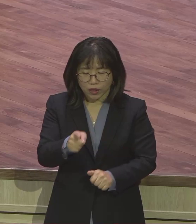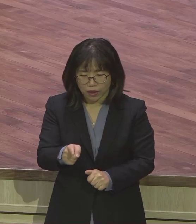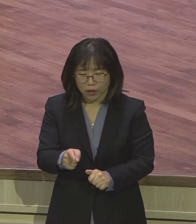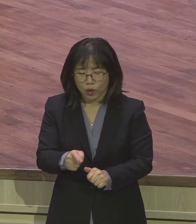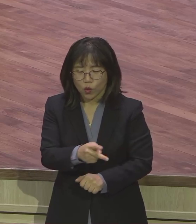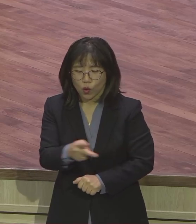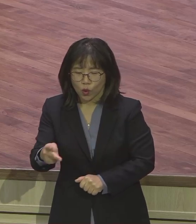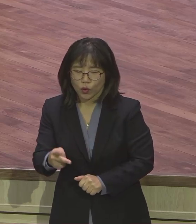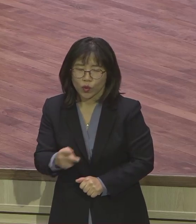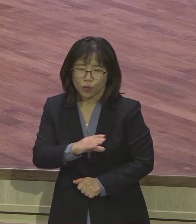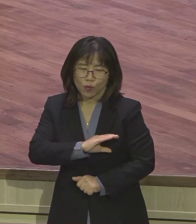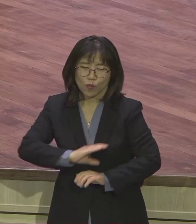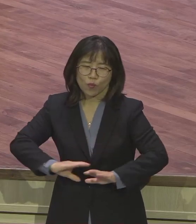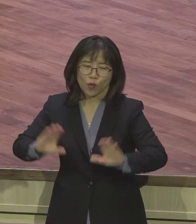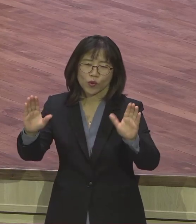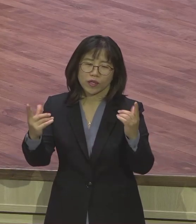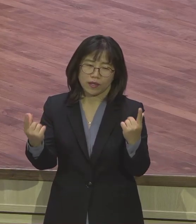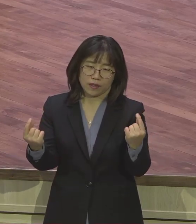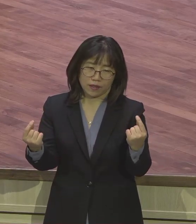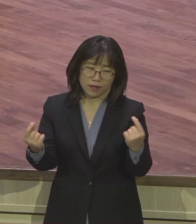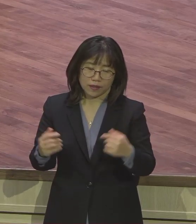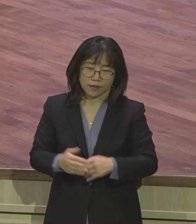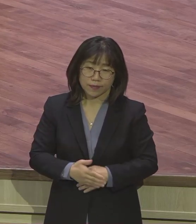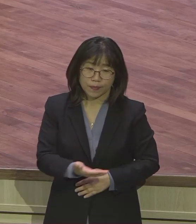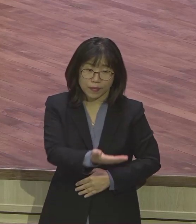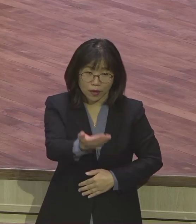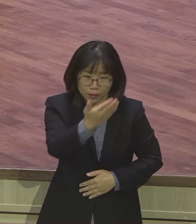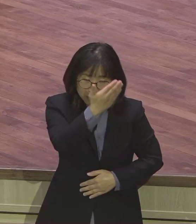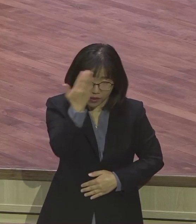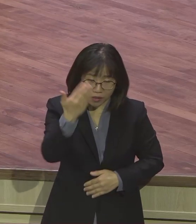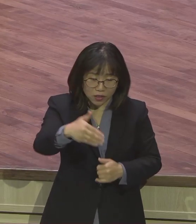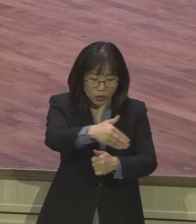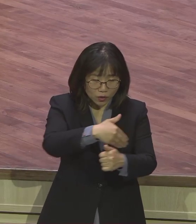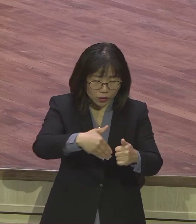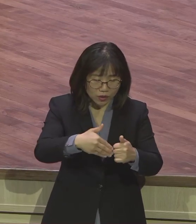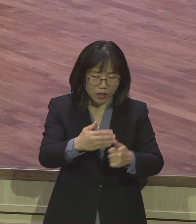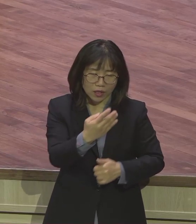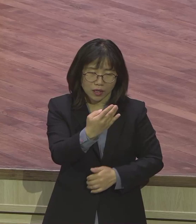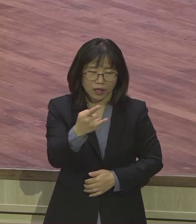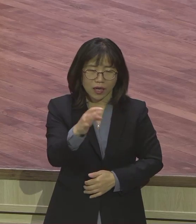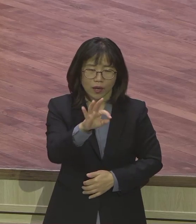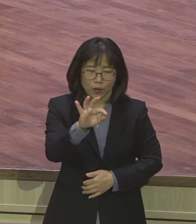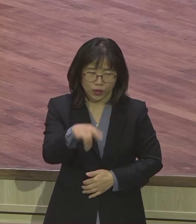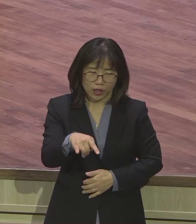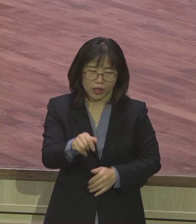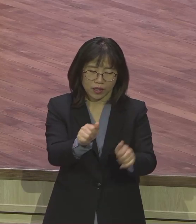레위 남자 레위 여자란 말이에요. 지금 우리 자라는 우리 후대들. 여른들 말고 이거.